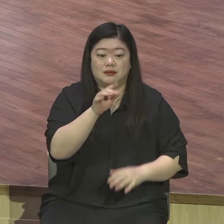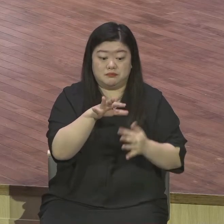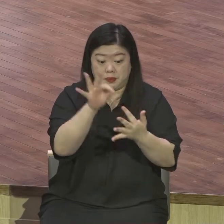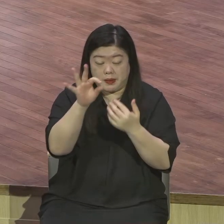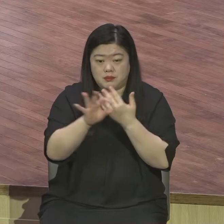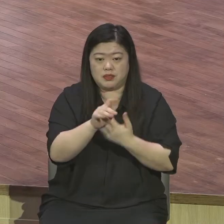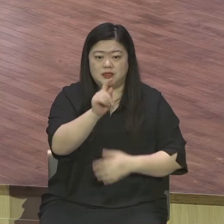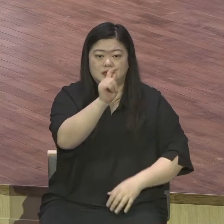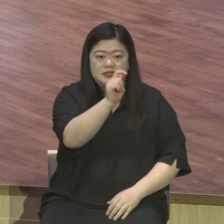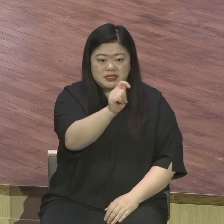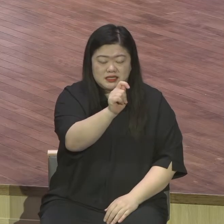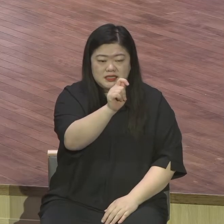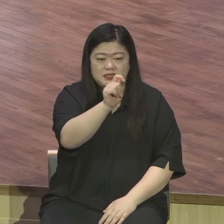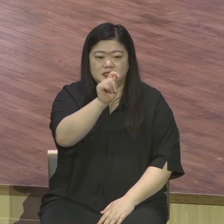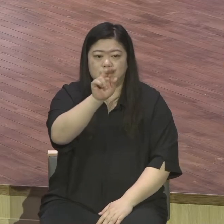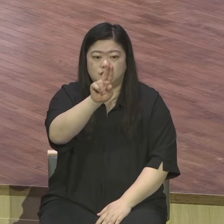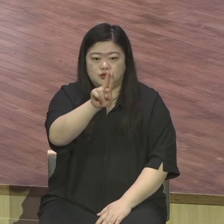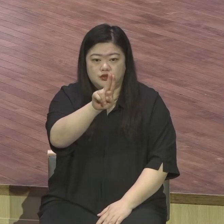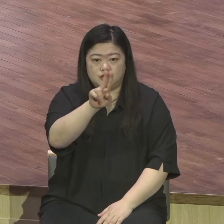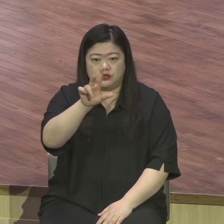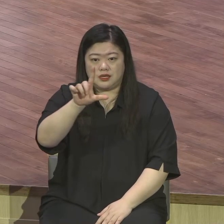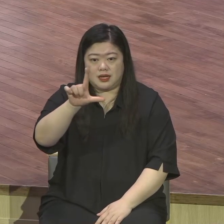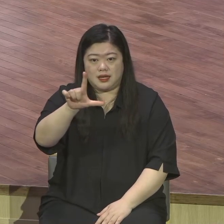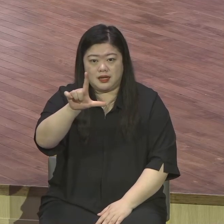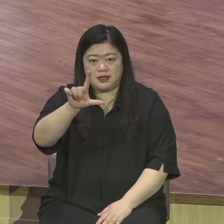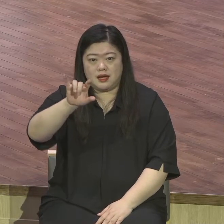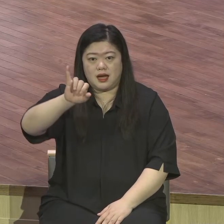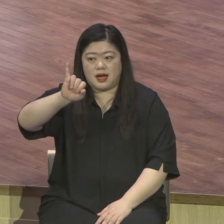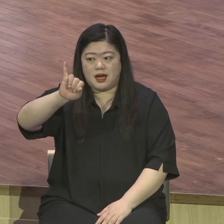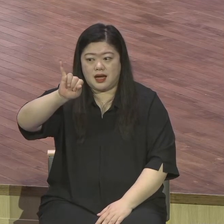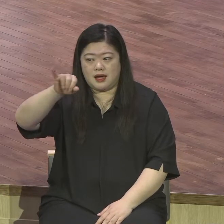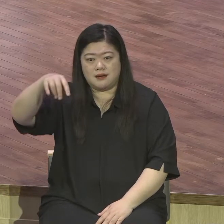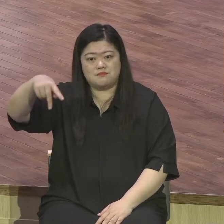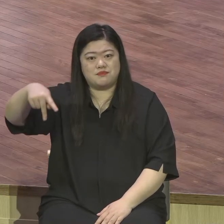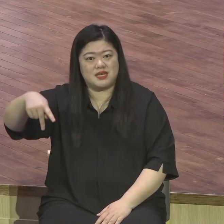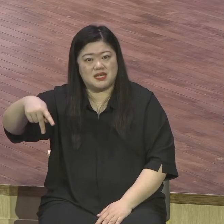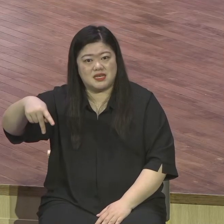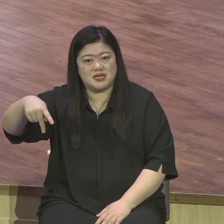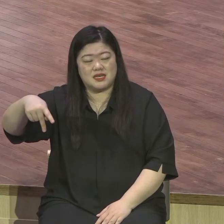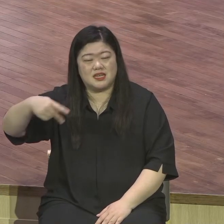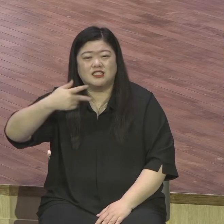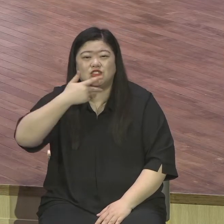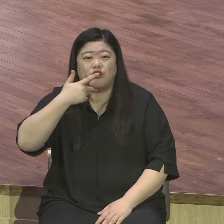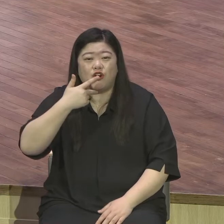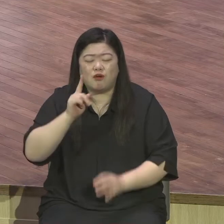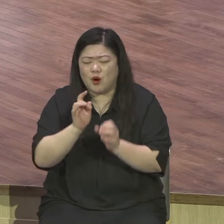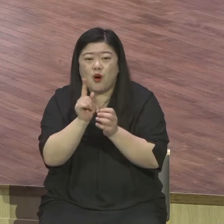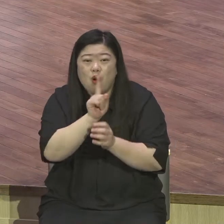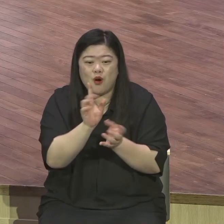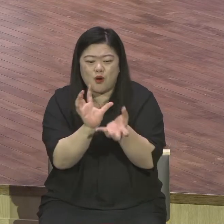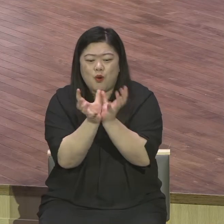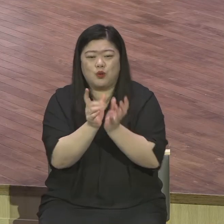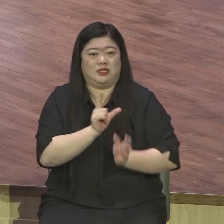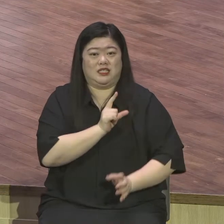투립과 연관시켜서 여러분이 기억을 그렇게 할 수 있는데 하나님께서